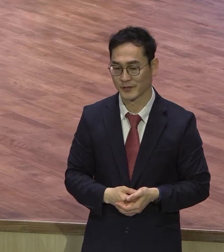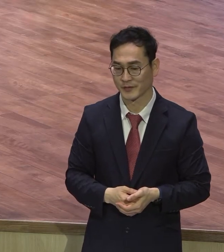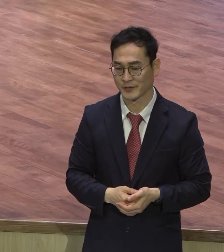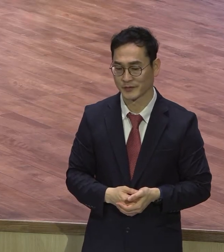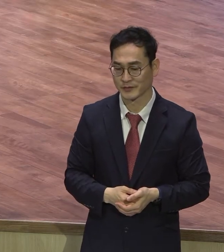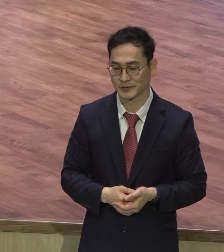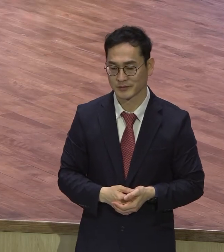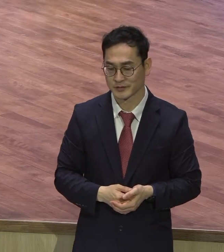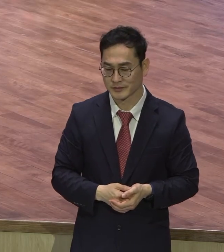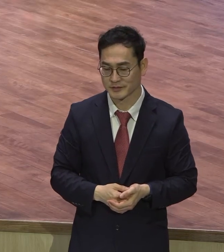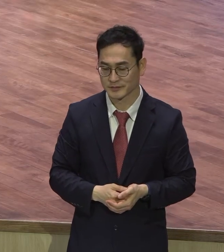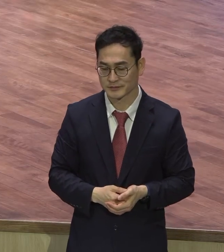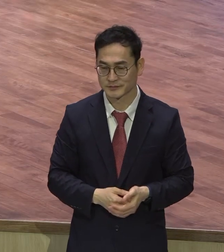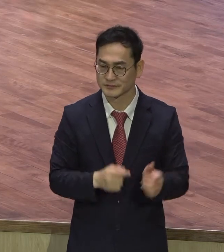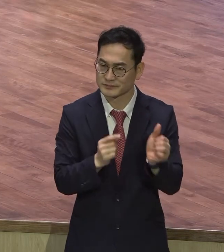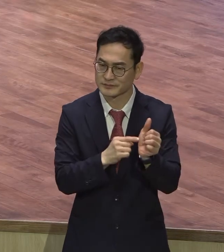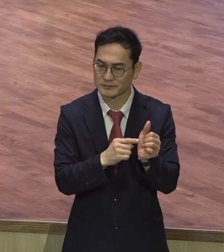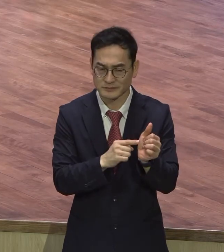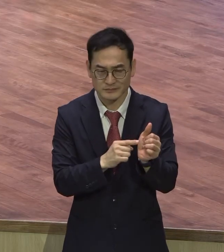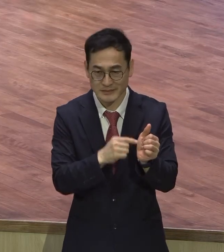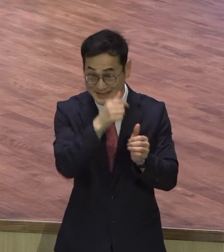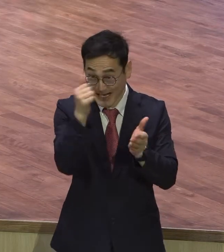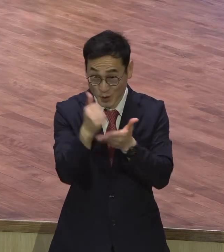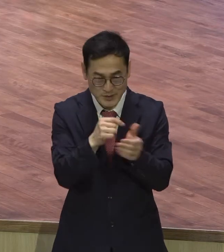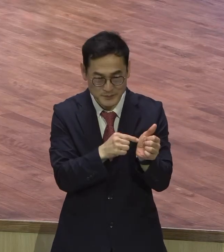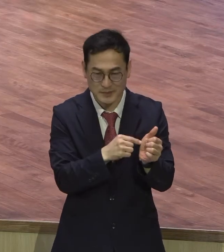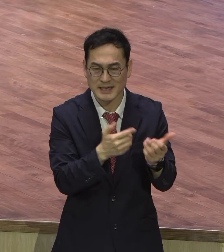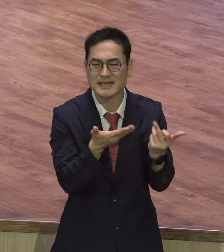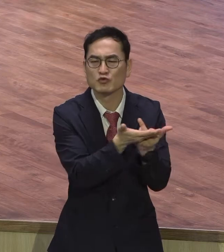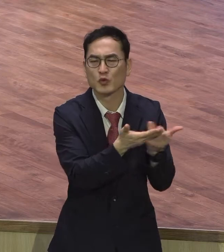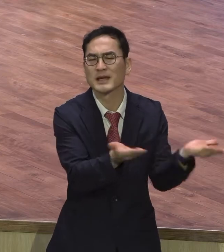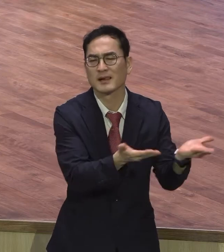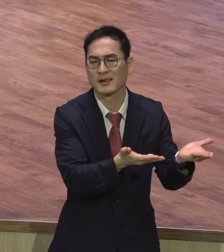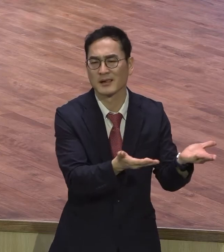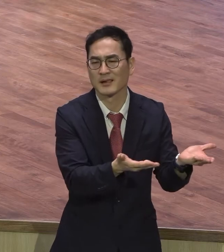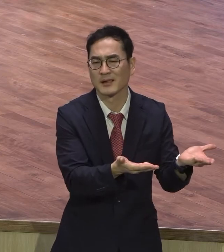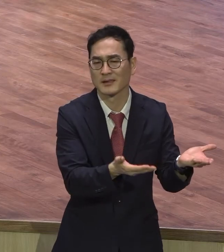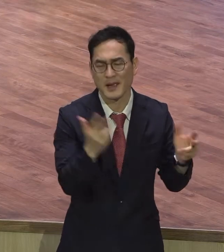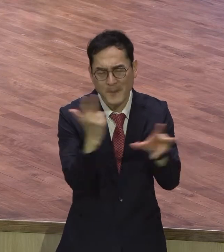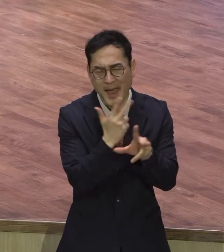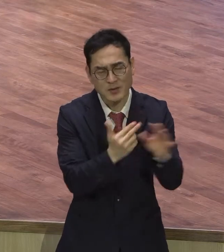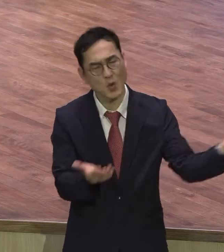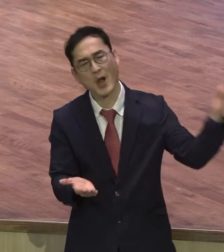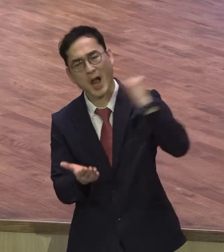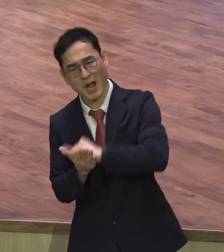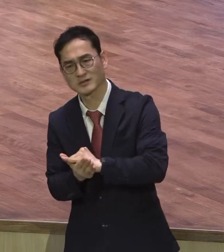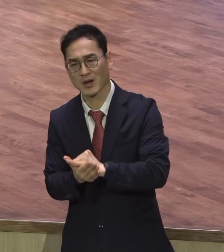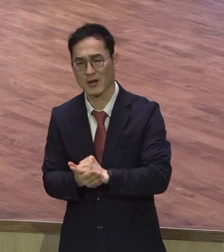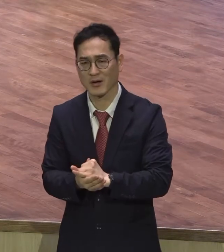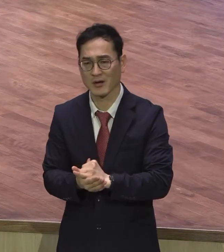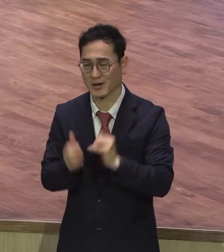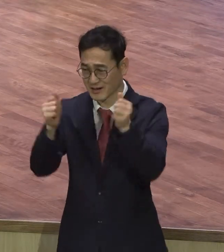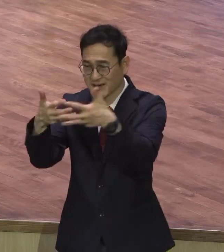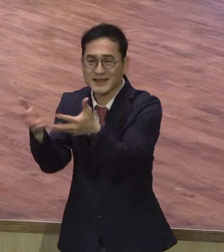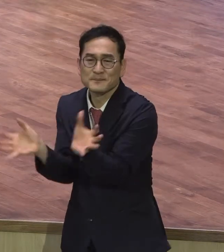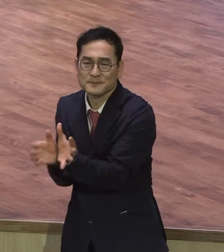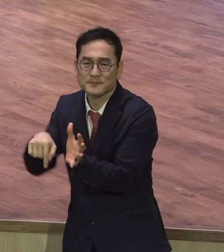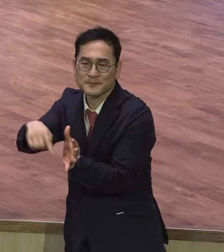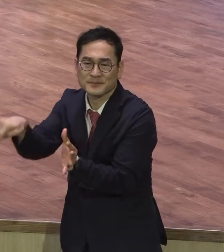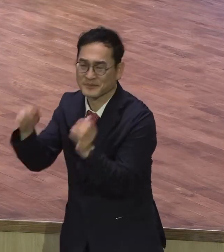무속사지하고 예배드리고 또 데려가고 우리 장로님들 김정수 장로님은 이 몇 분들 있어요.